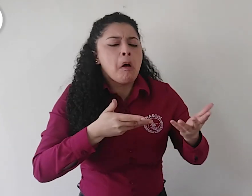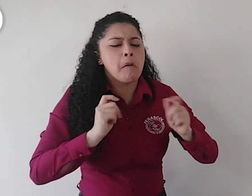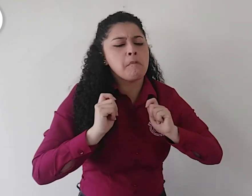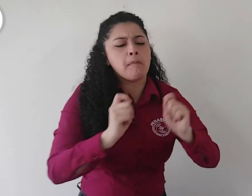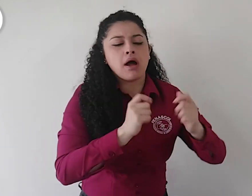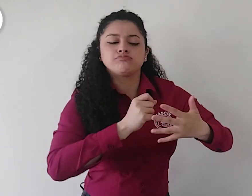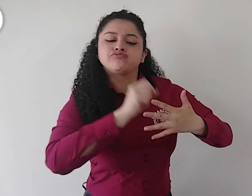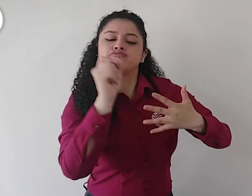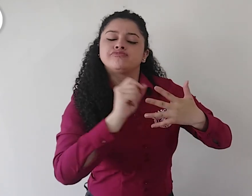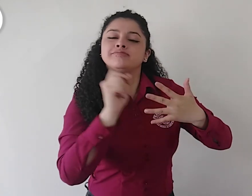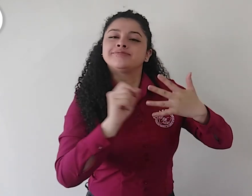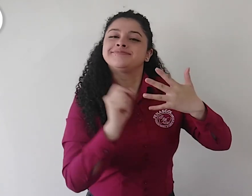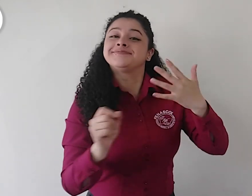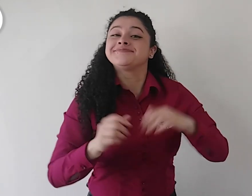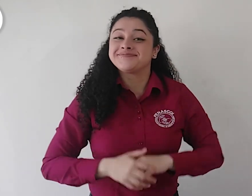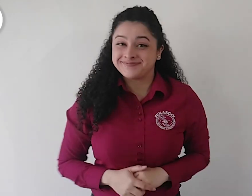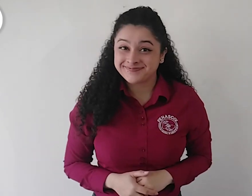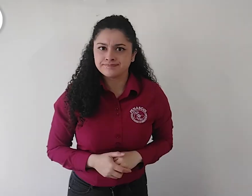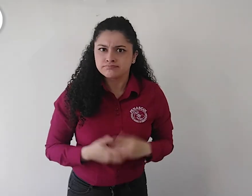en lengua de señas colombiana.